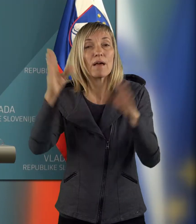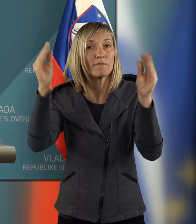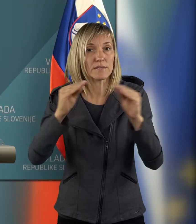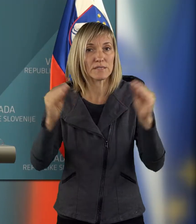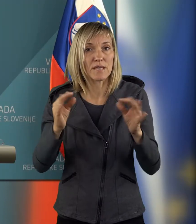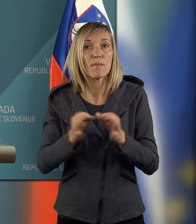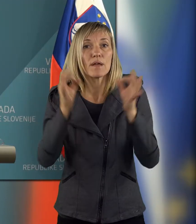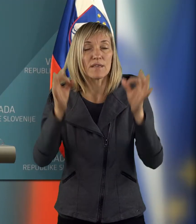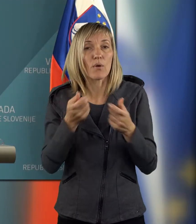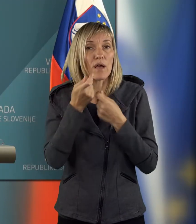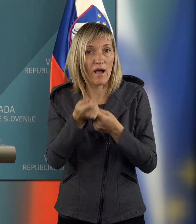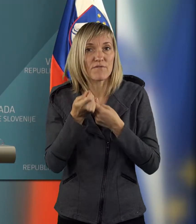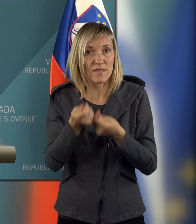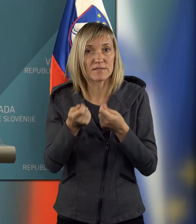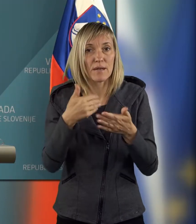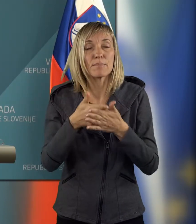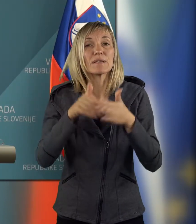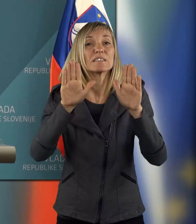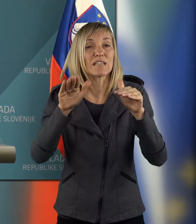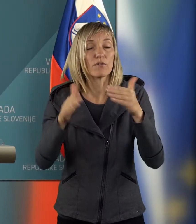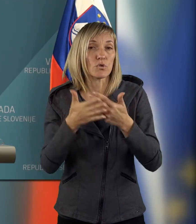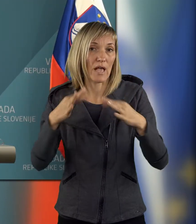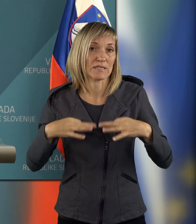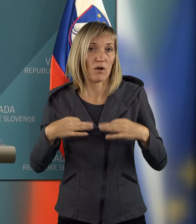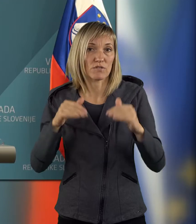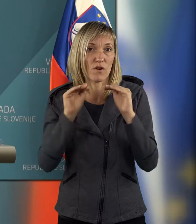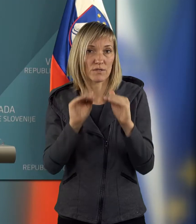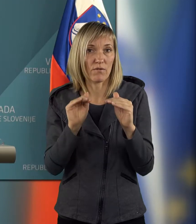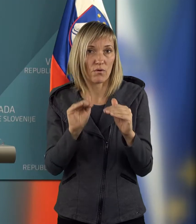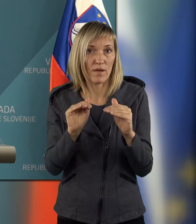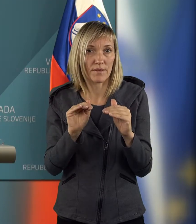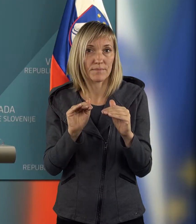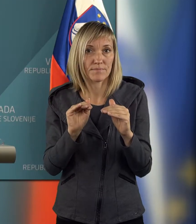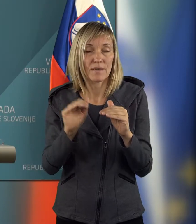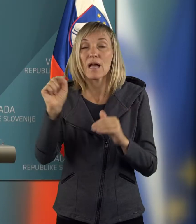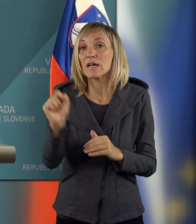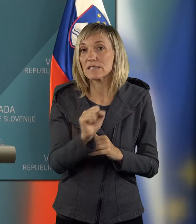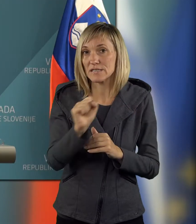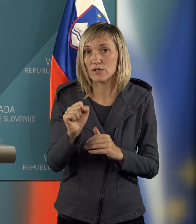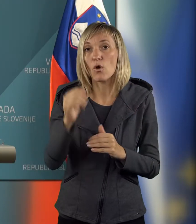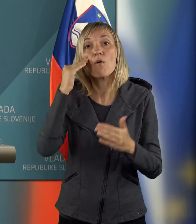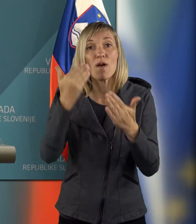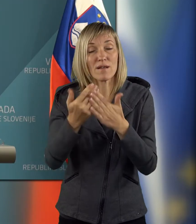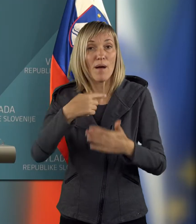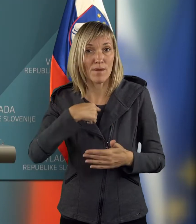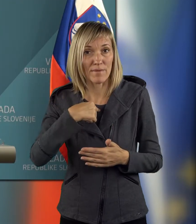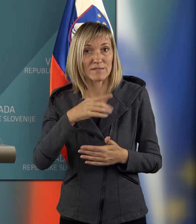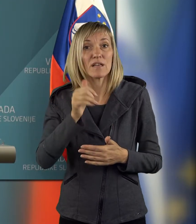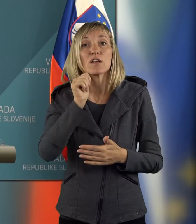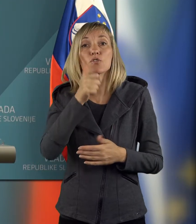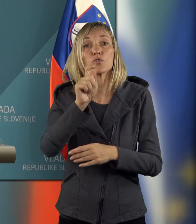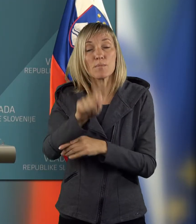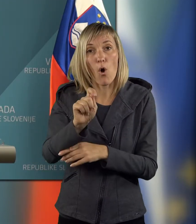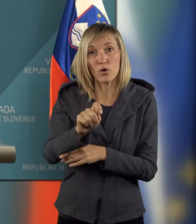sistem javnega finansiranja pri Zavodu za zdravstveno zavarovanje. Zato verjamem, da bo jutro